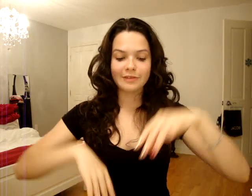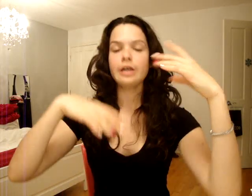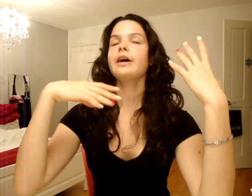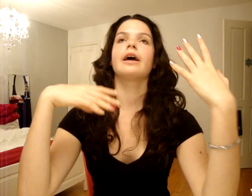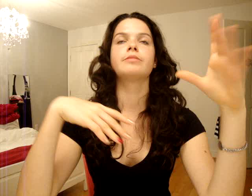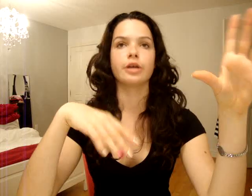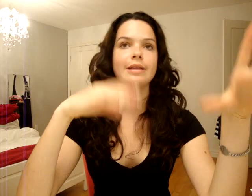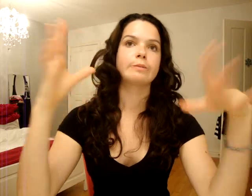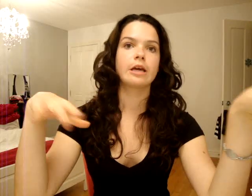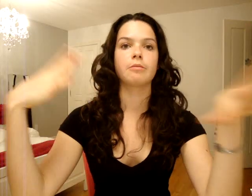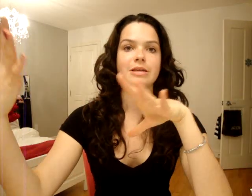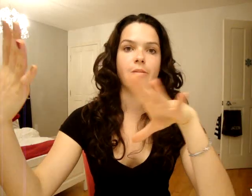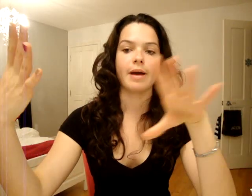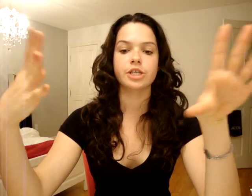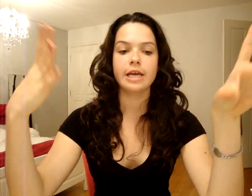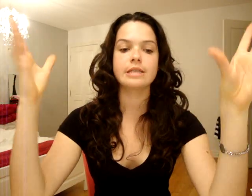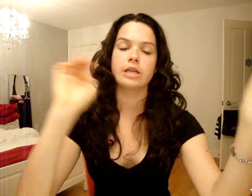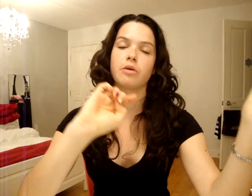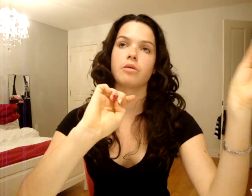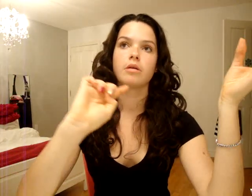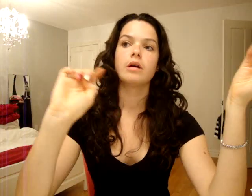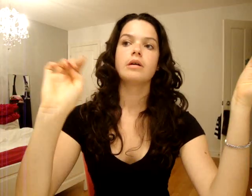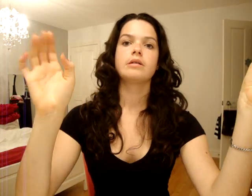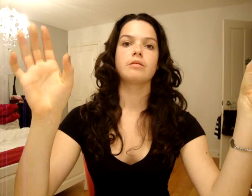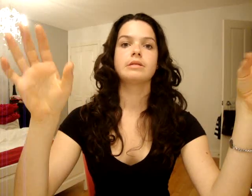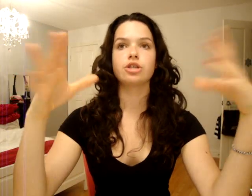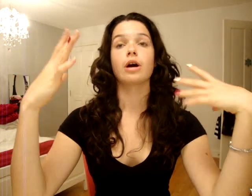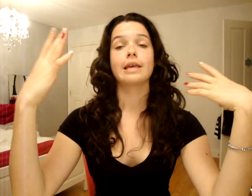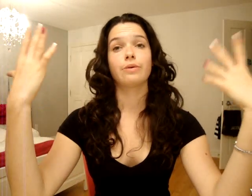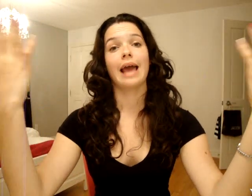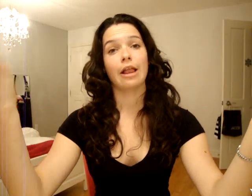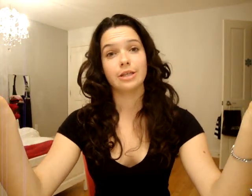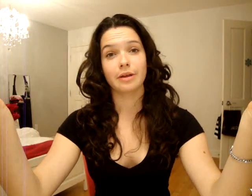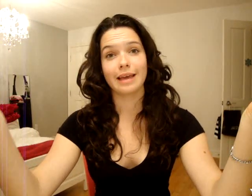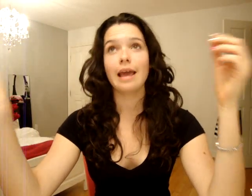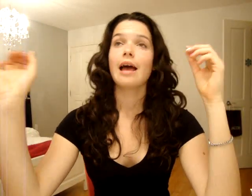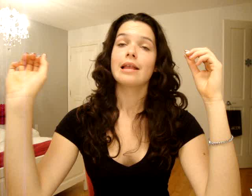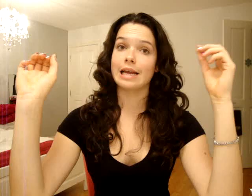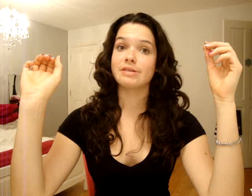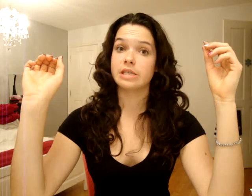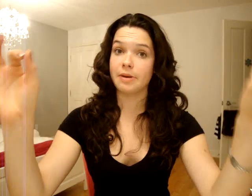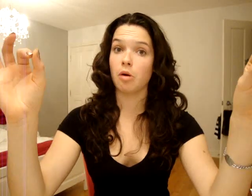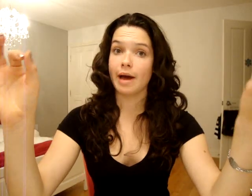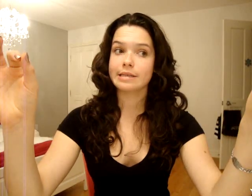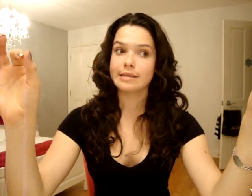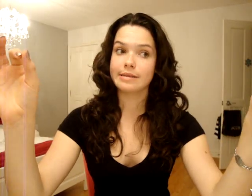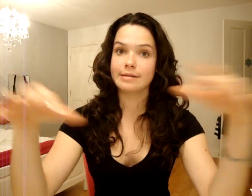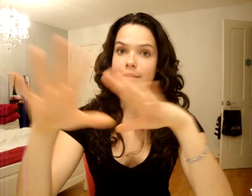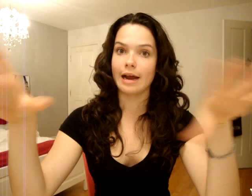Donc là, ça a été expliqué comment ça va marcher. C'est qu'ils t'ont dit genre, c'est quoi les règles de sécurité. T'enlèves jamais ton masque dans